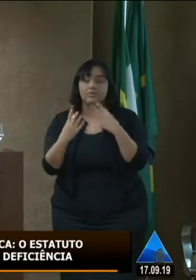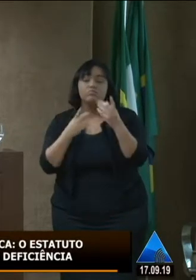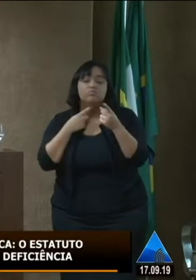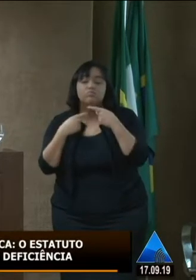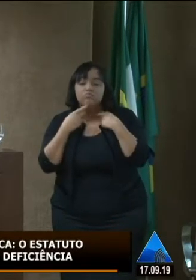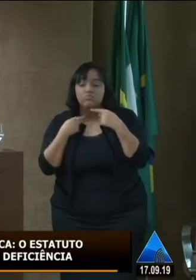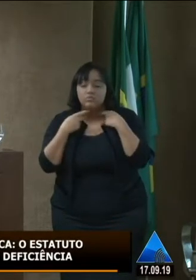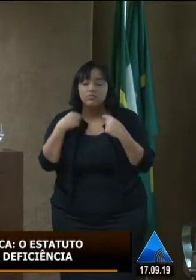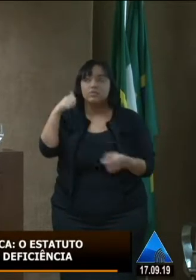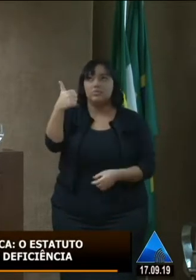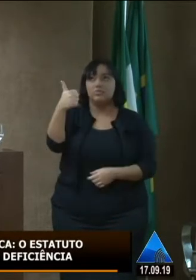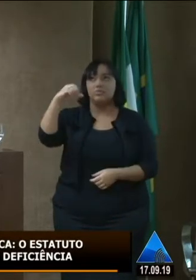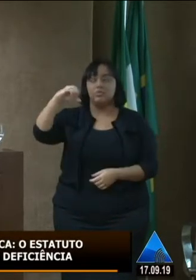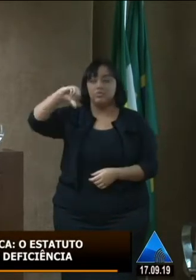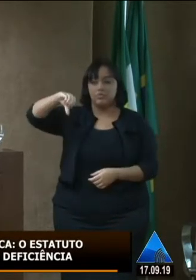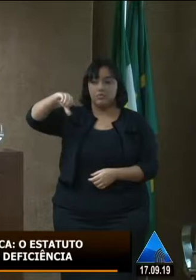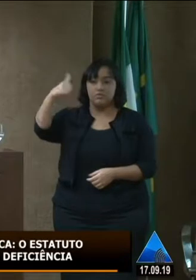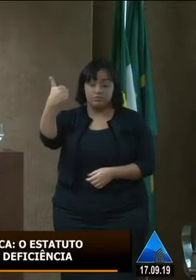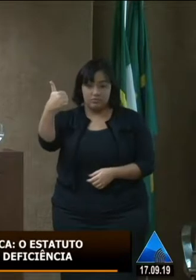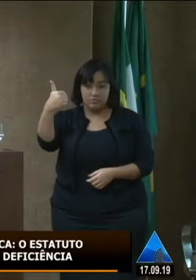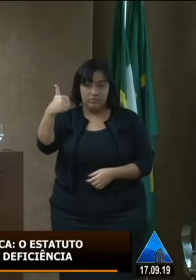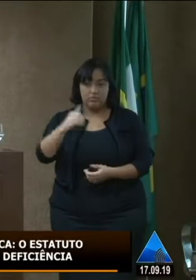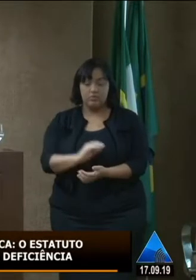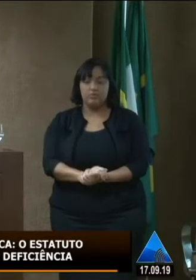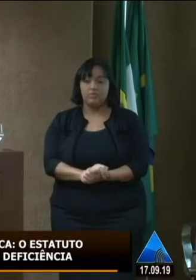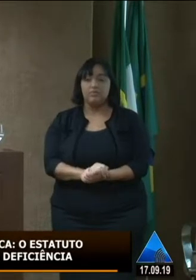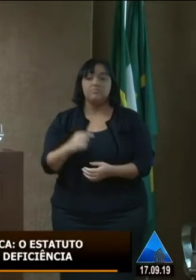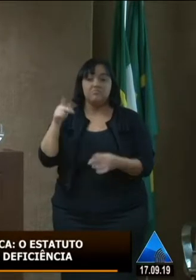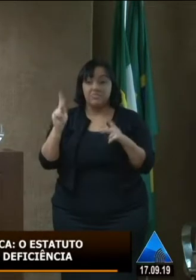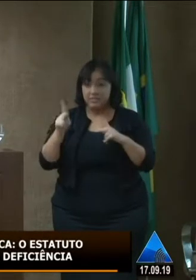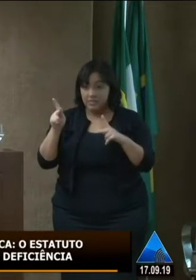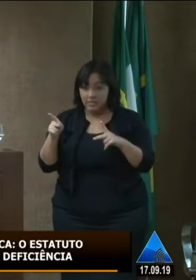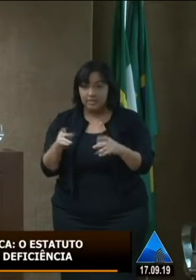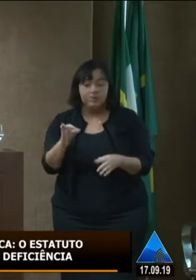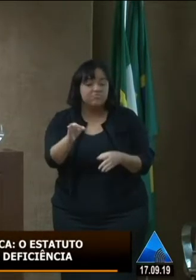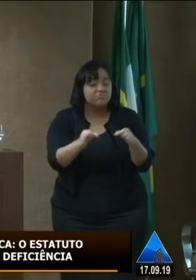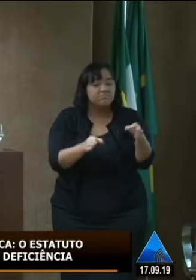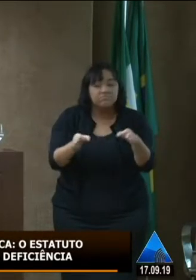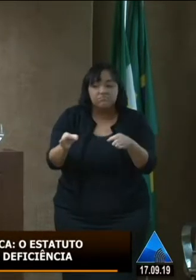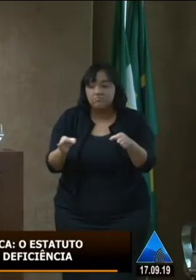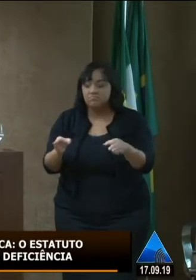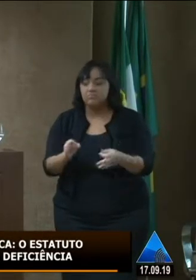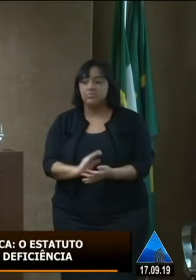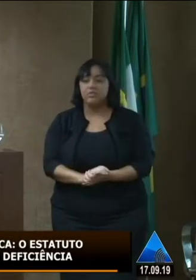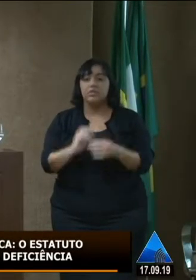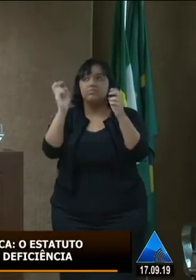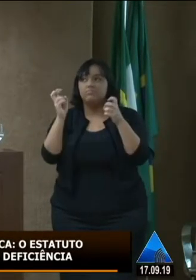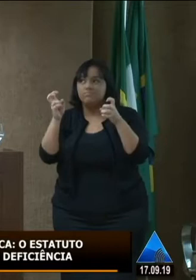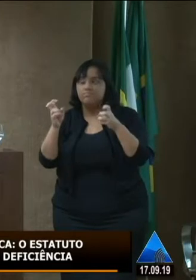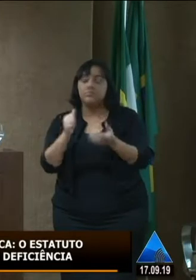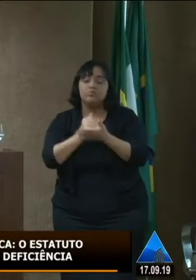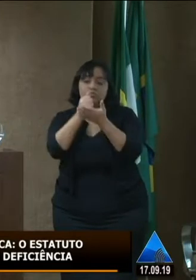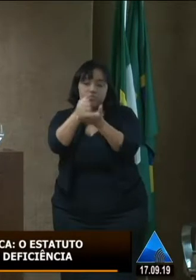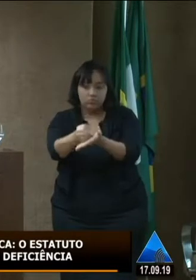1991 91 em estarmos organizando perseverando em